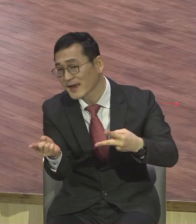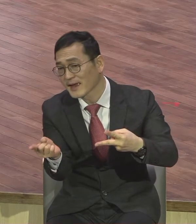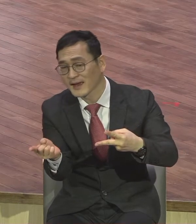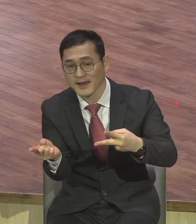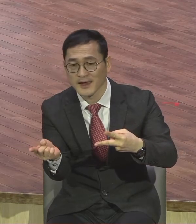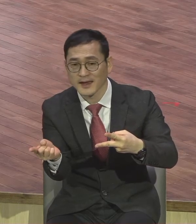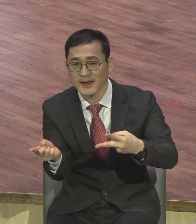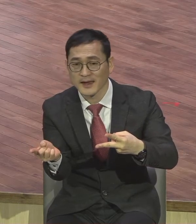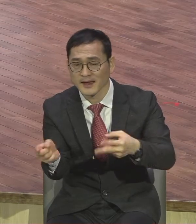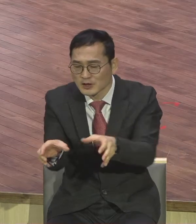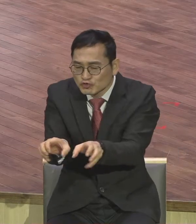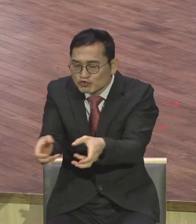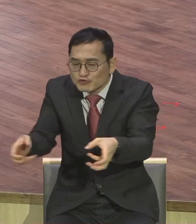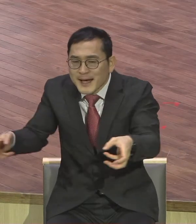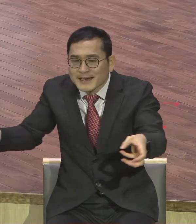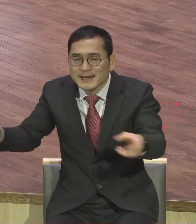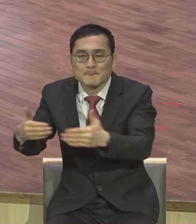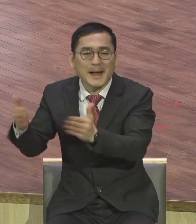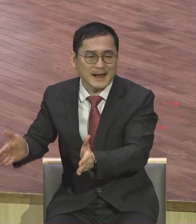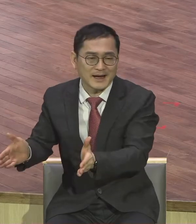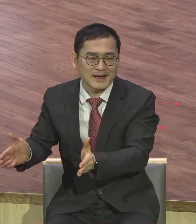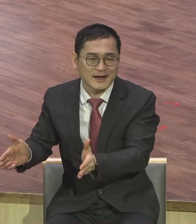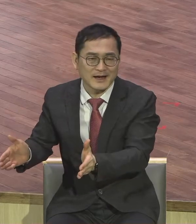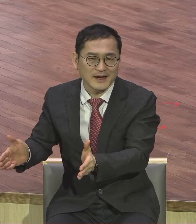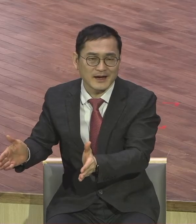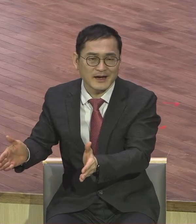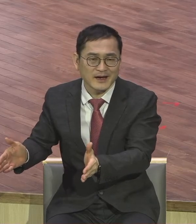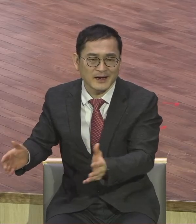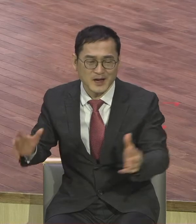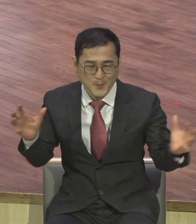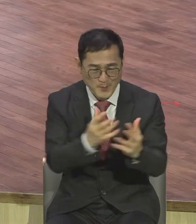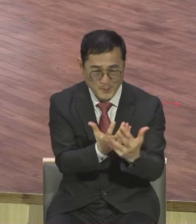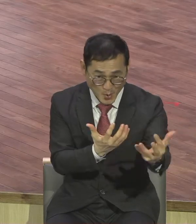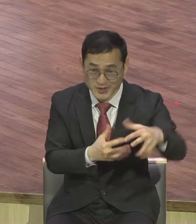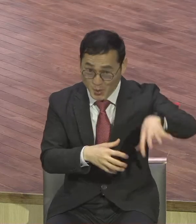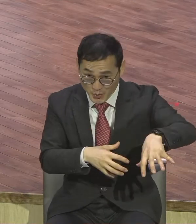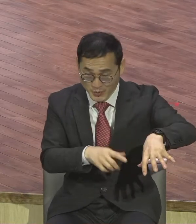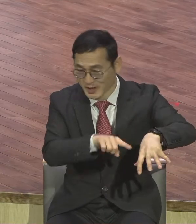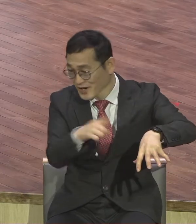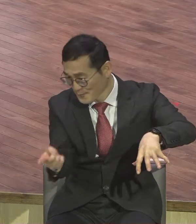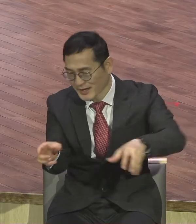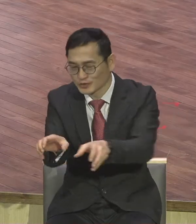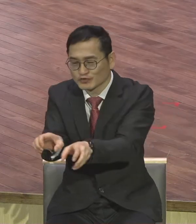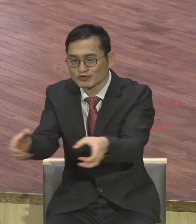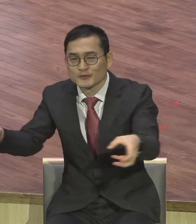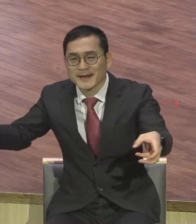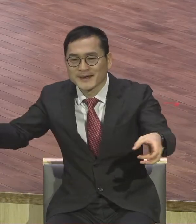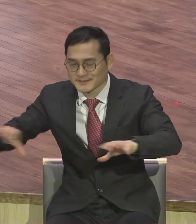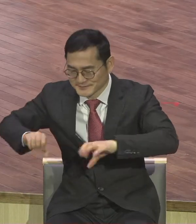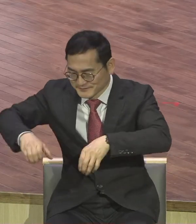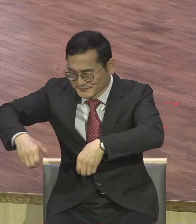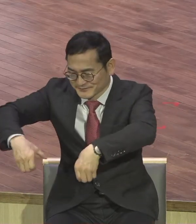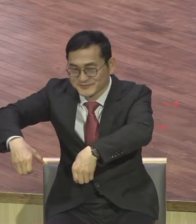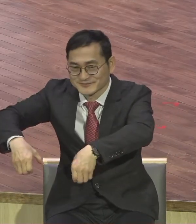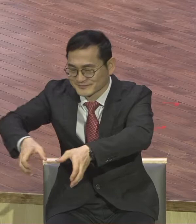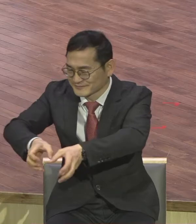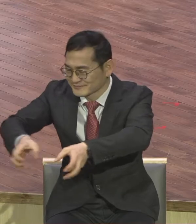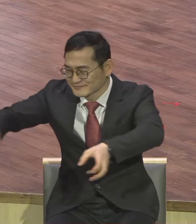두루마리 방이 있어요 두루마리 방이 있어서 본당에는 일반적으로 안식일 예식